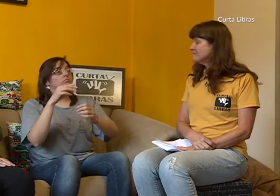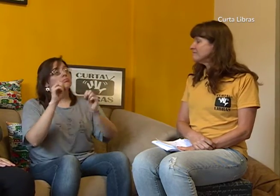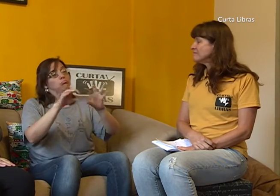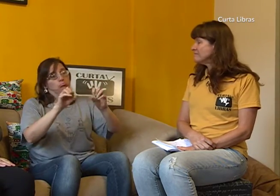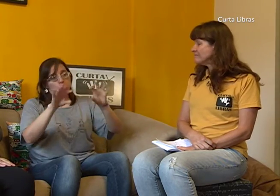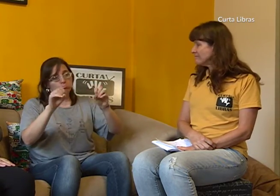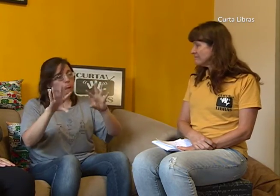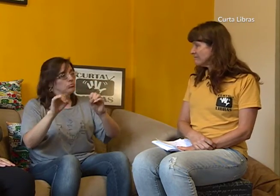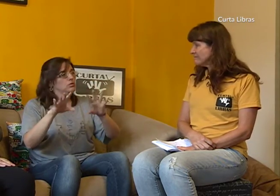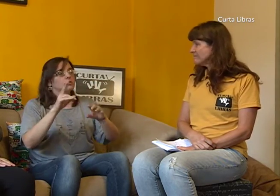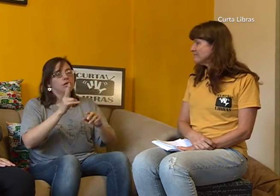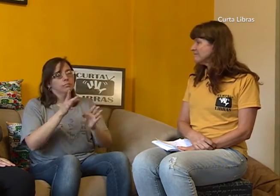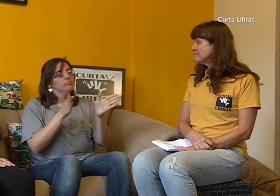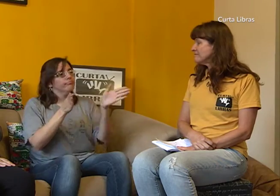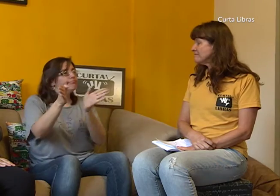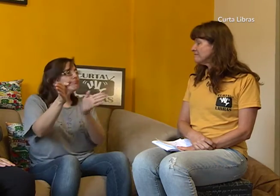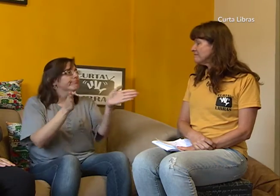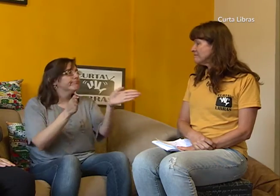alunos ouvintes que cursam o magistério.